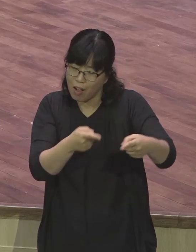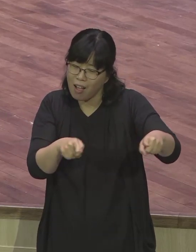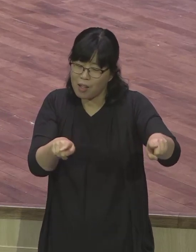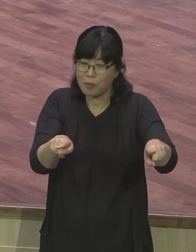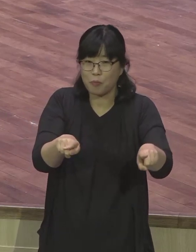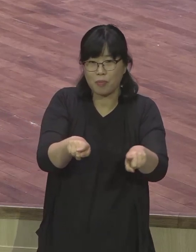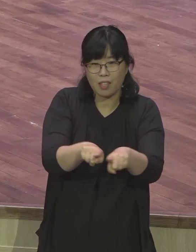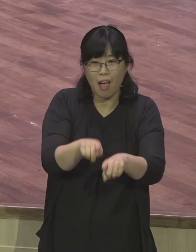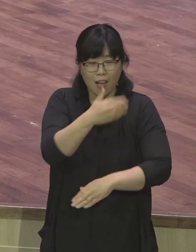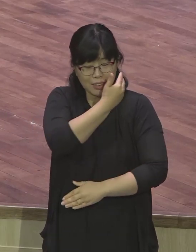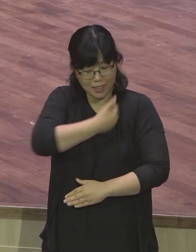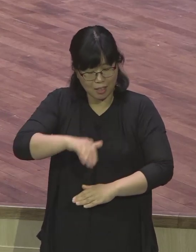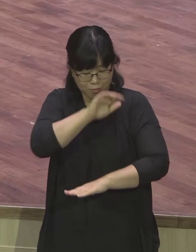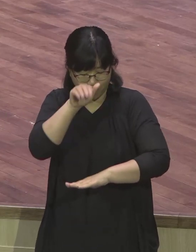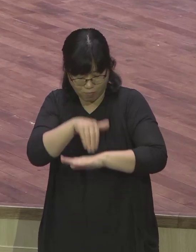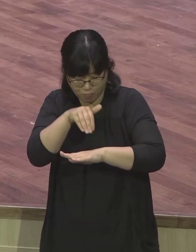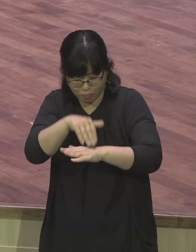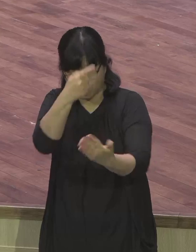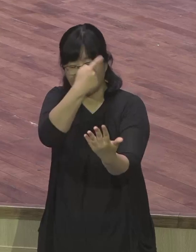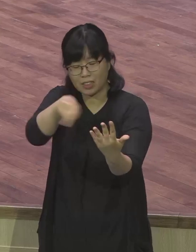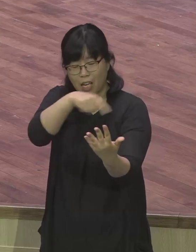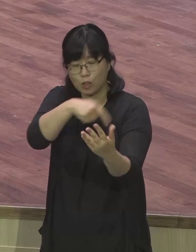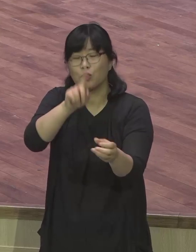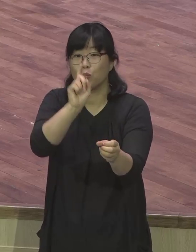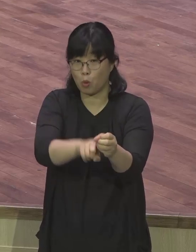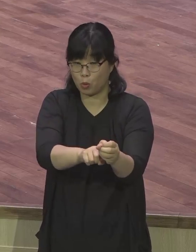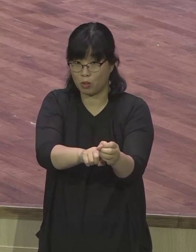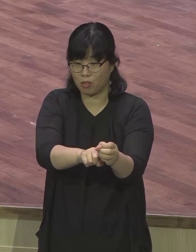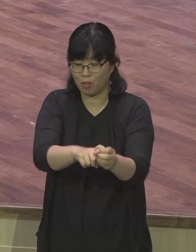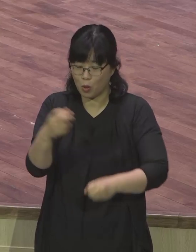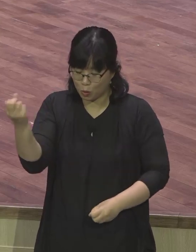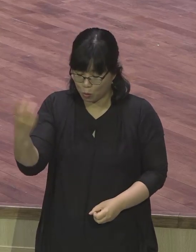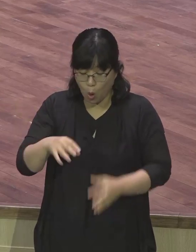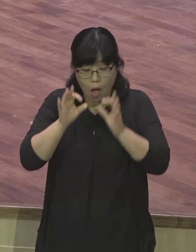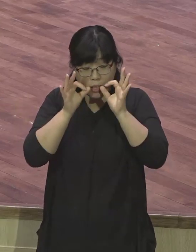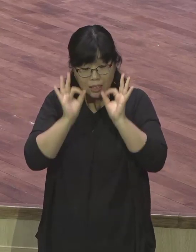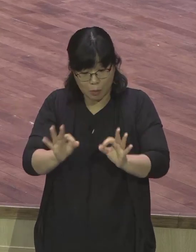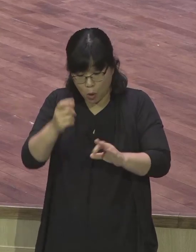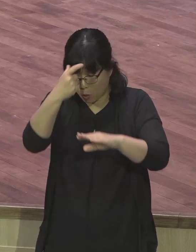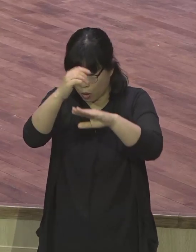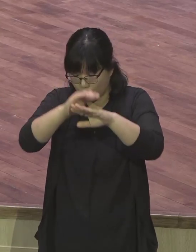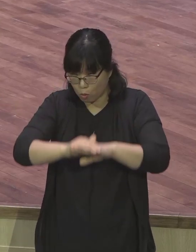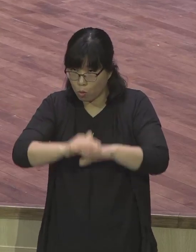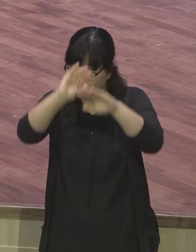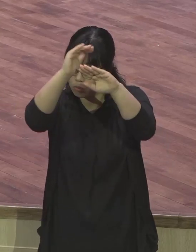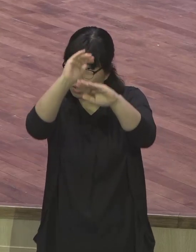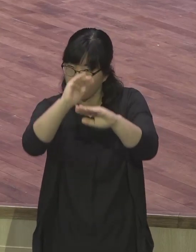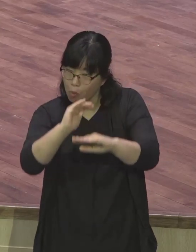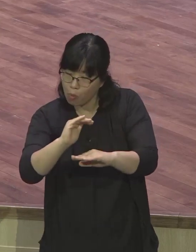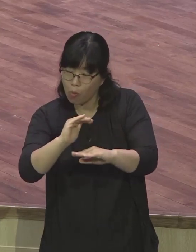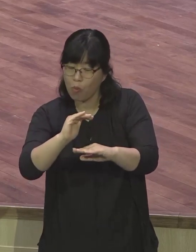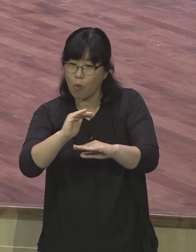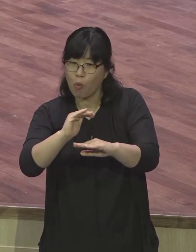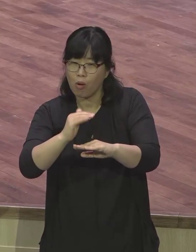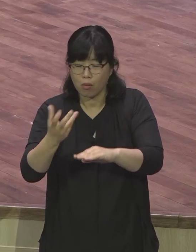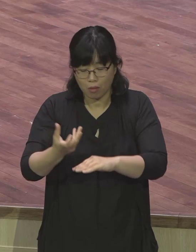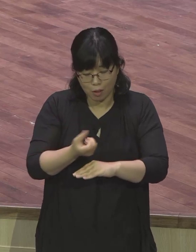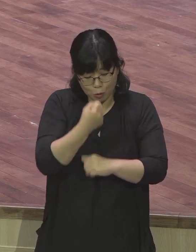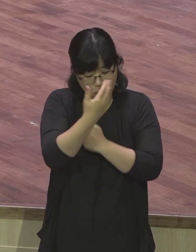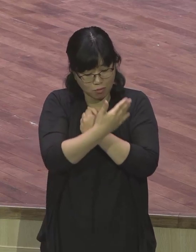제자 훈련 시키는 자리고 또 금요기도회 때 주시는 말씀을 붙잡고 이 자리에 함께 모인 분들이 사대인정